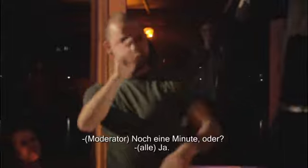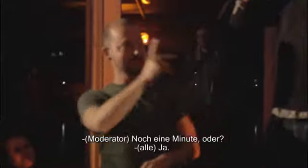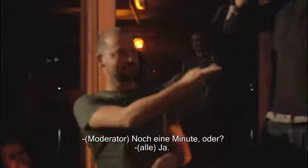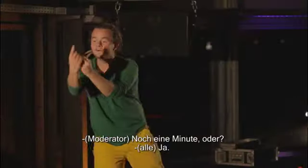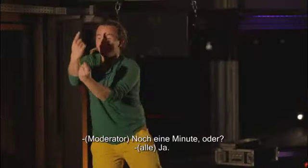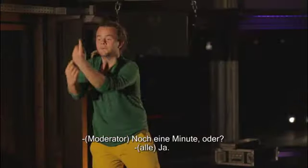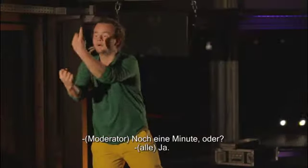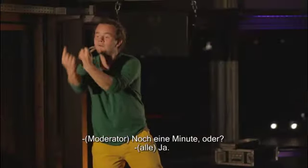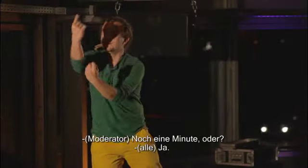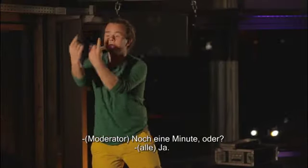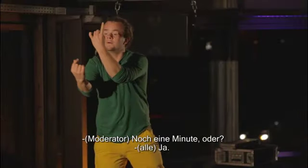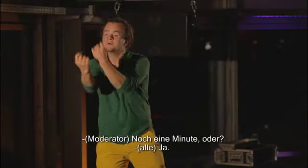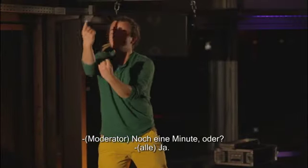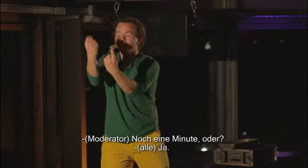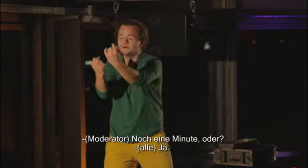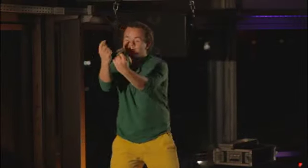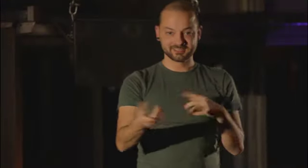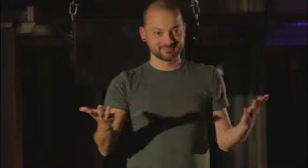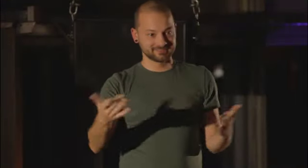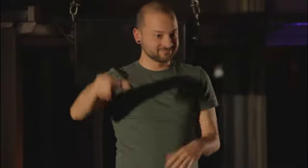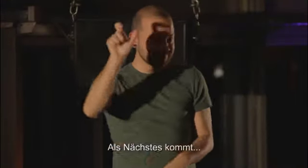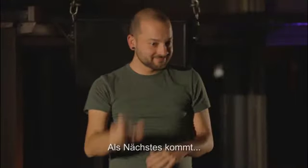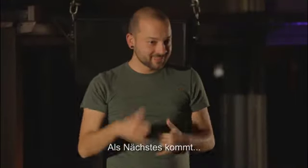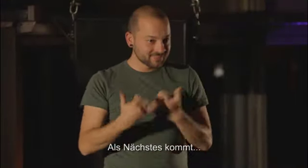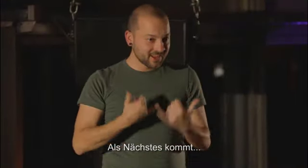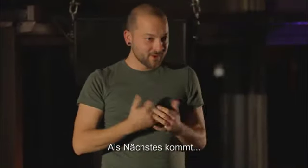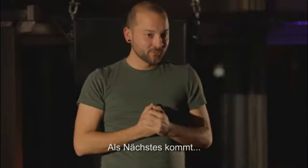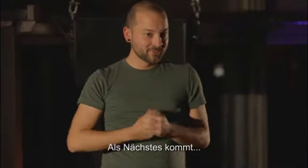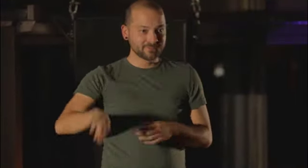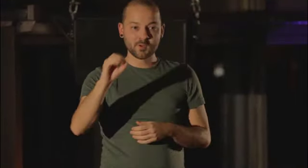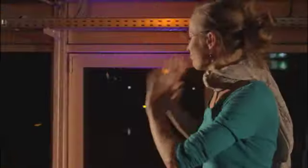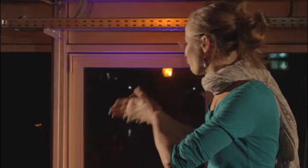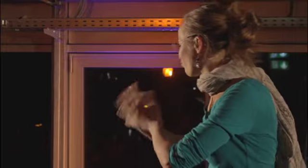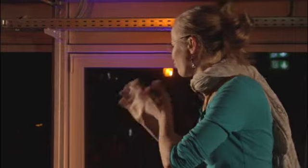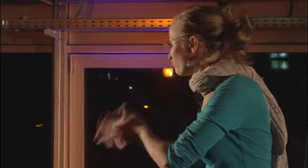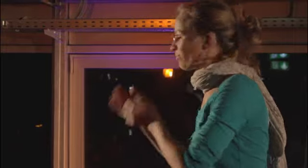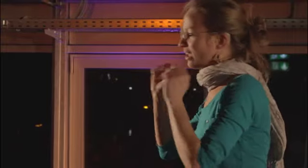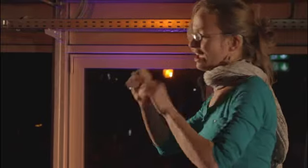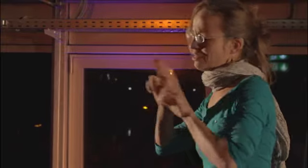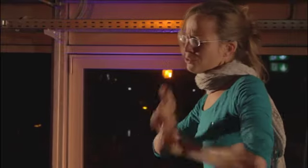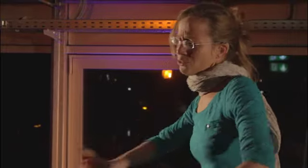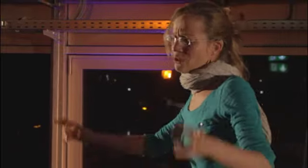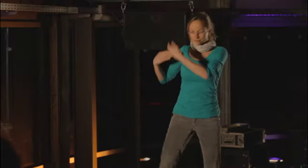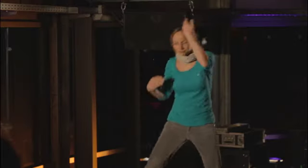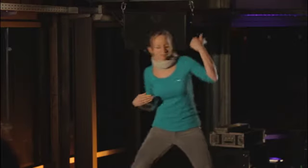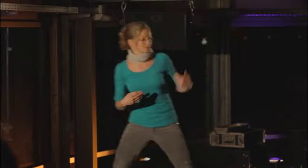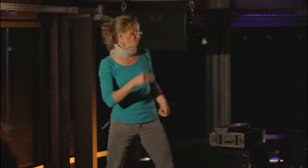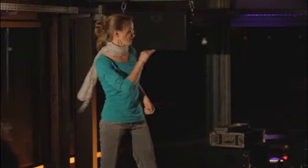Vadim bewegt seine angewinkelten Arme auf und ab. Dabei streckt er einzelne Finger hoch. Olga Hertel spielt zwei Rollen.